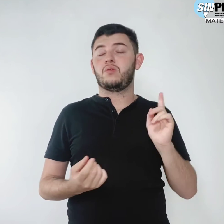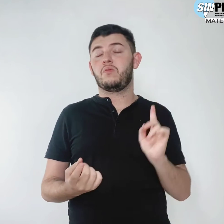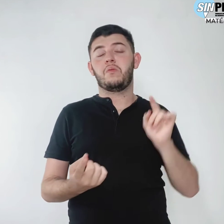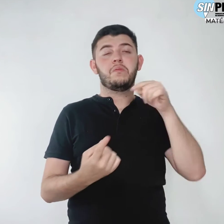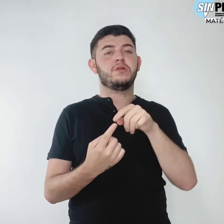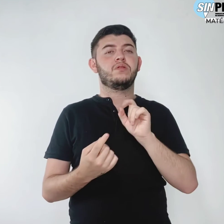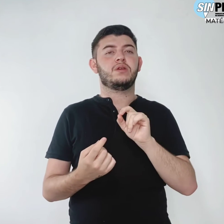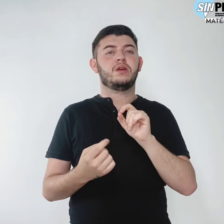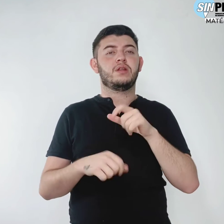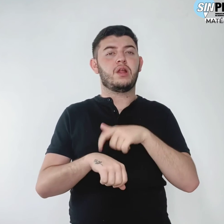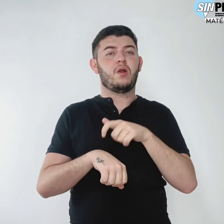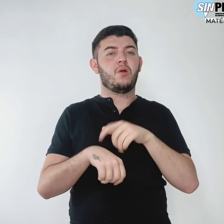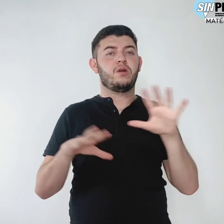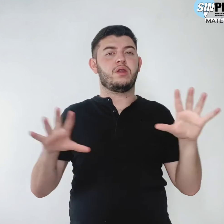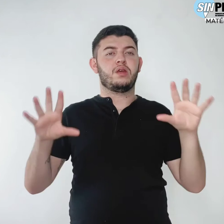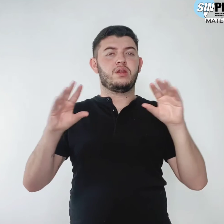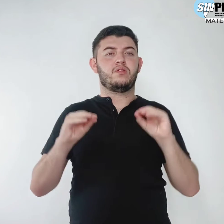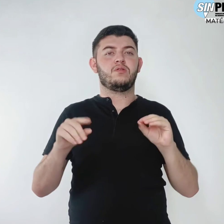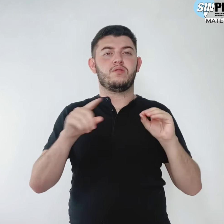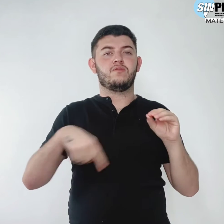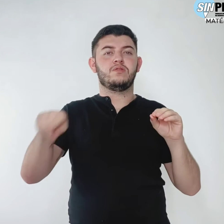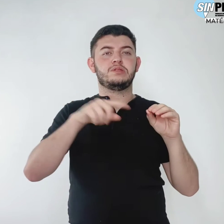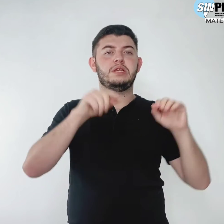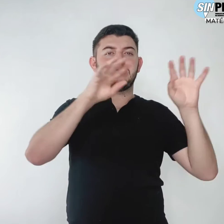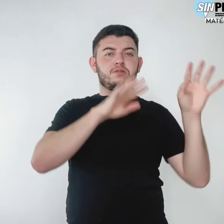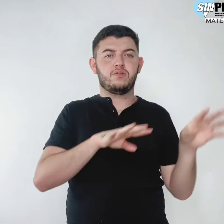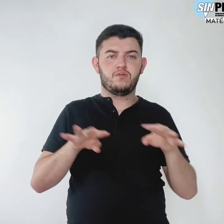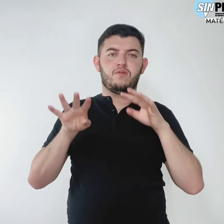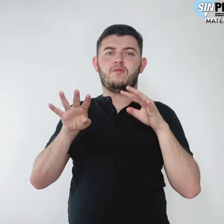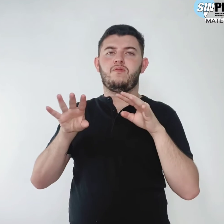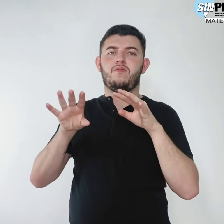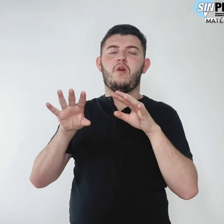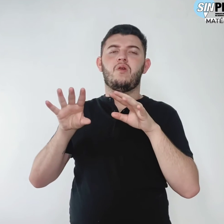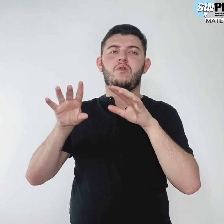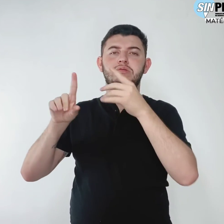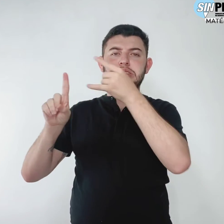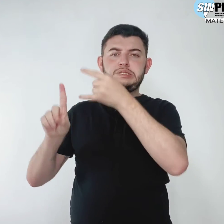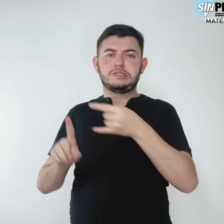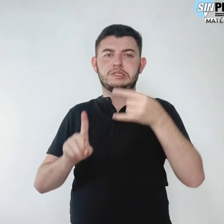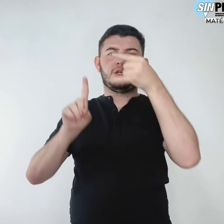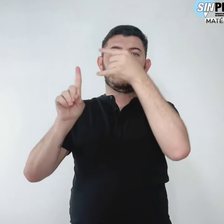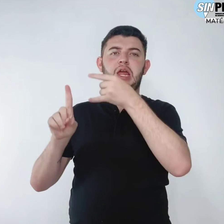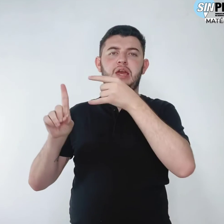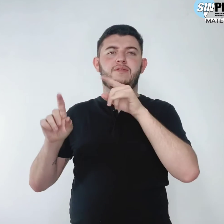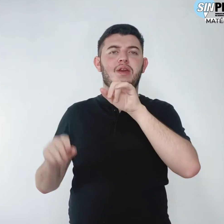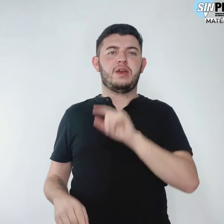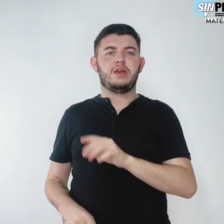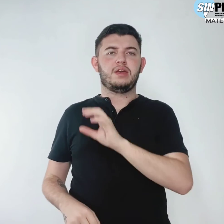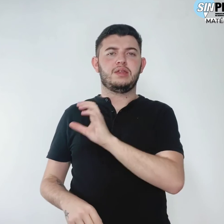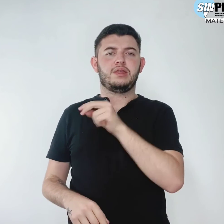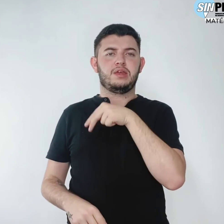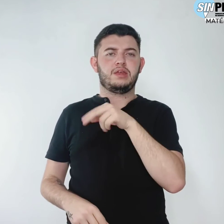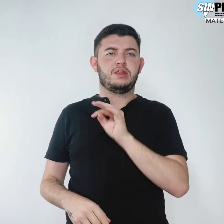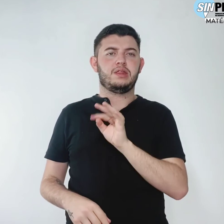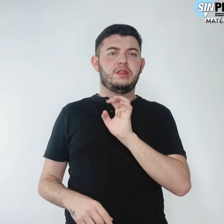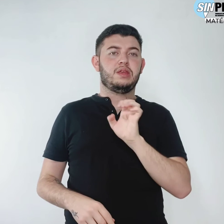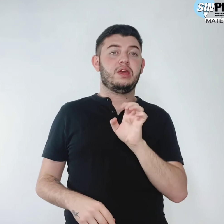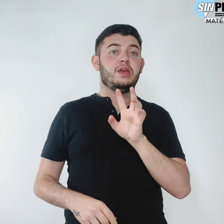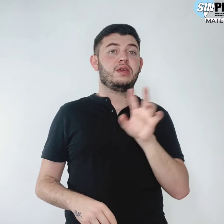para que no período da noite, concentrem audiência nas lives da CNTE, que